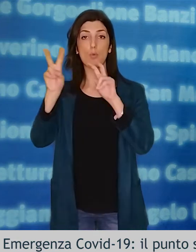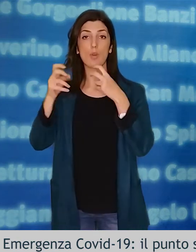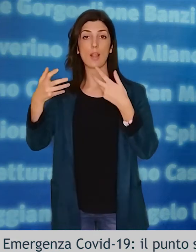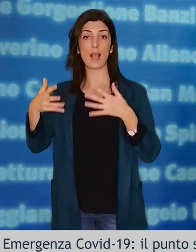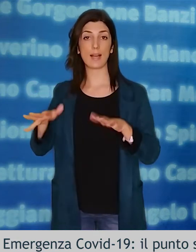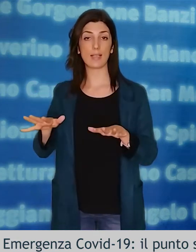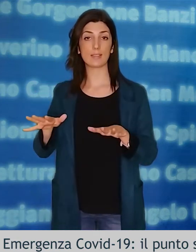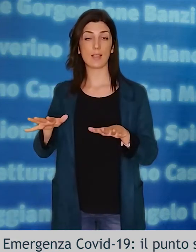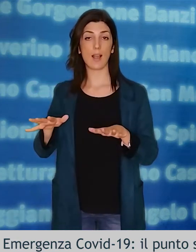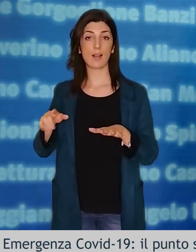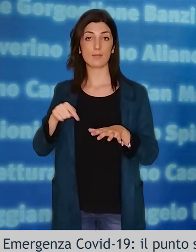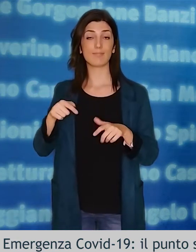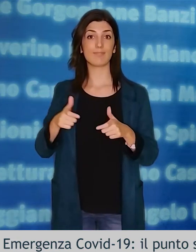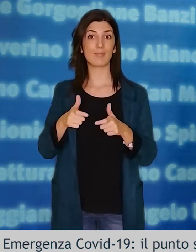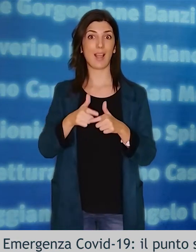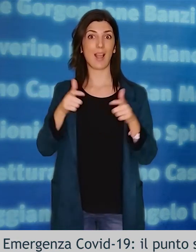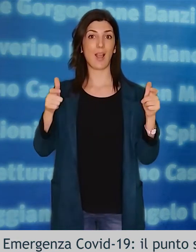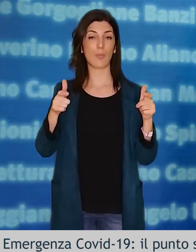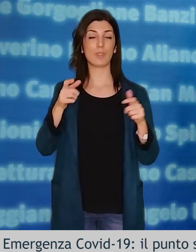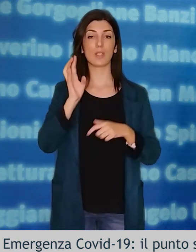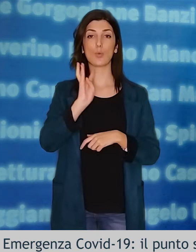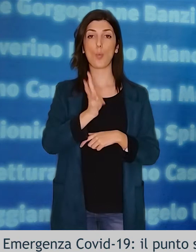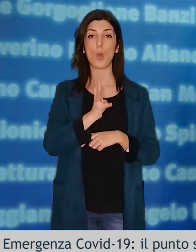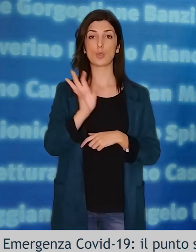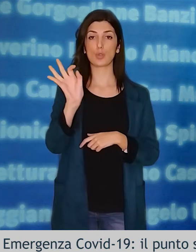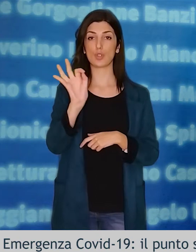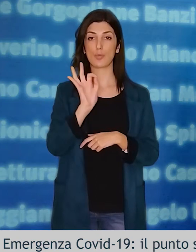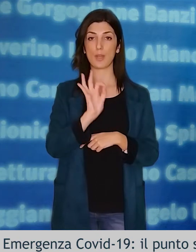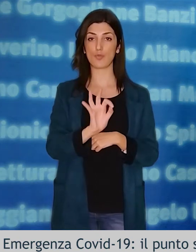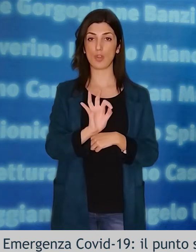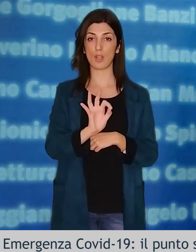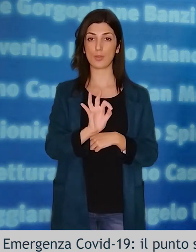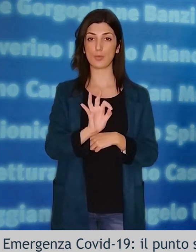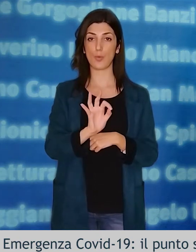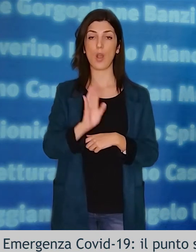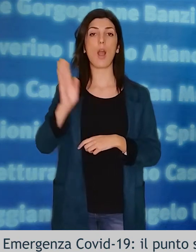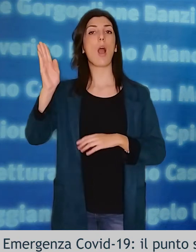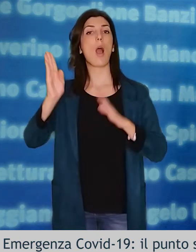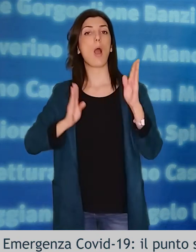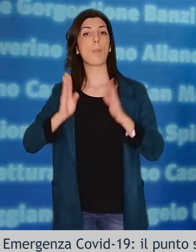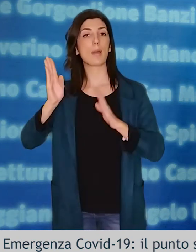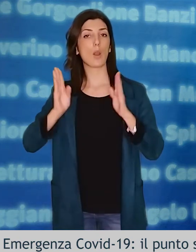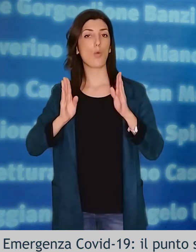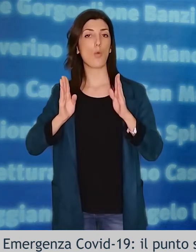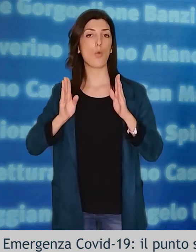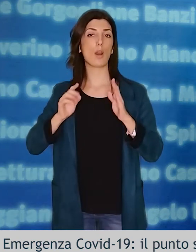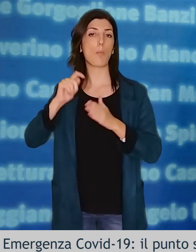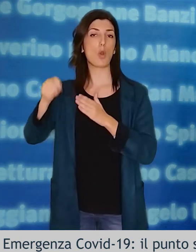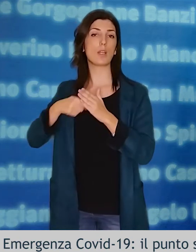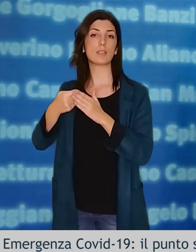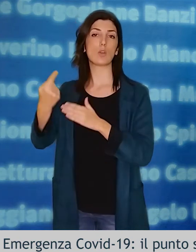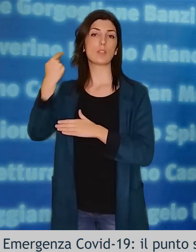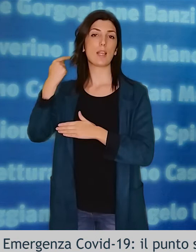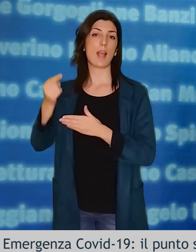sale al 14%, quindi in aumento rispetto al bollettino